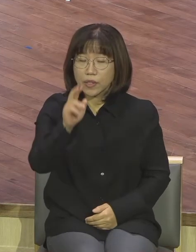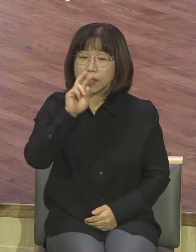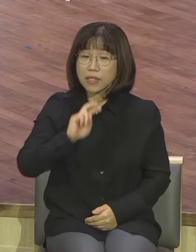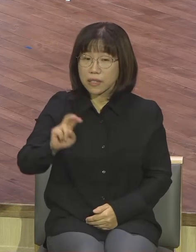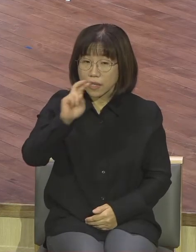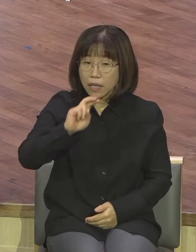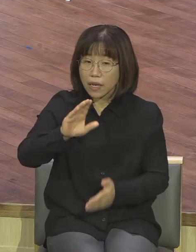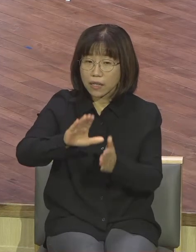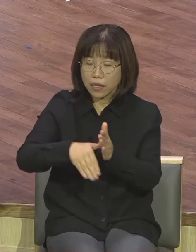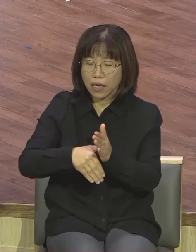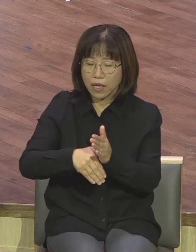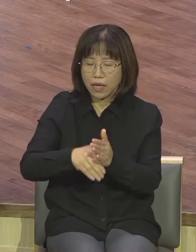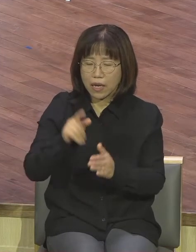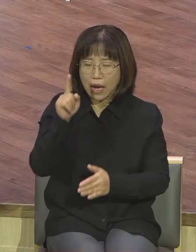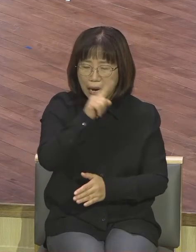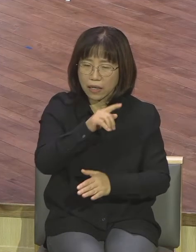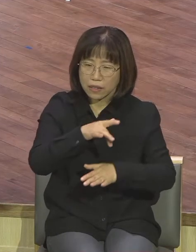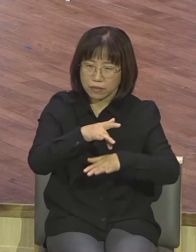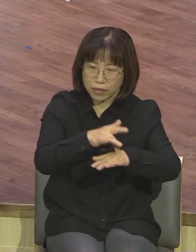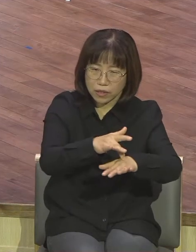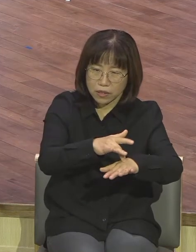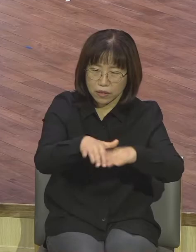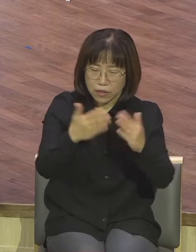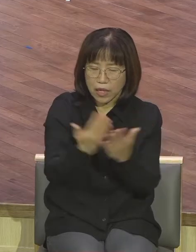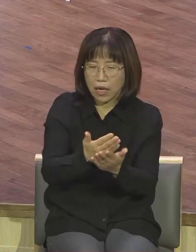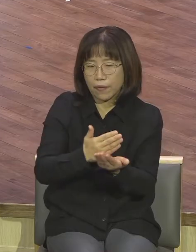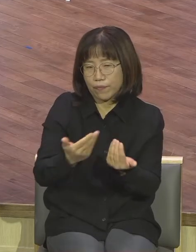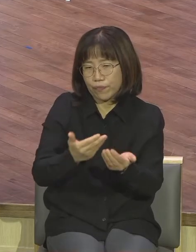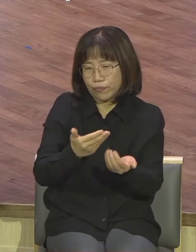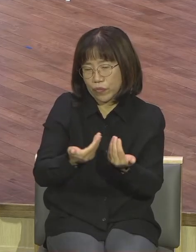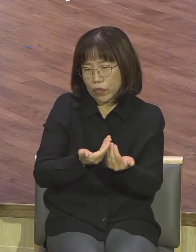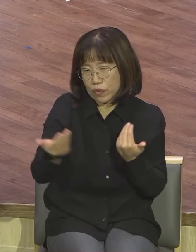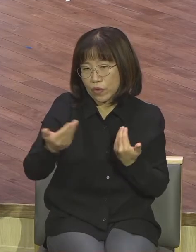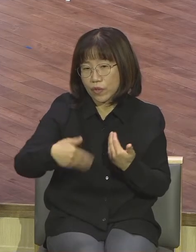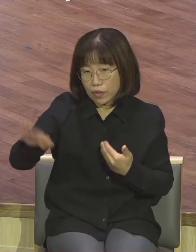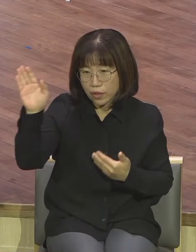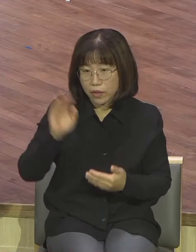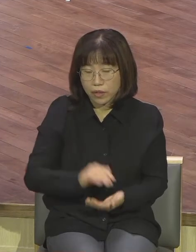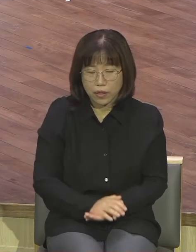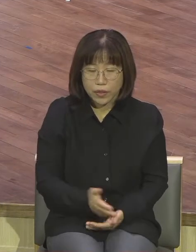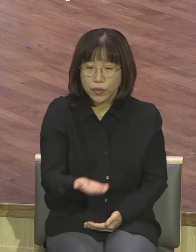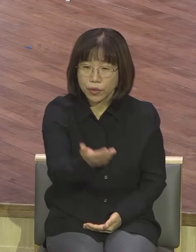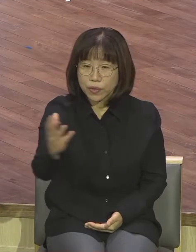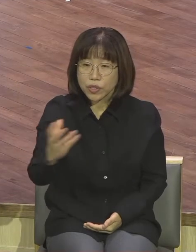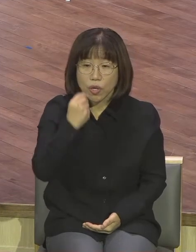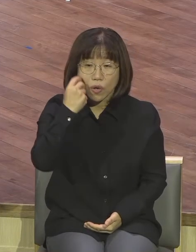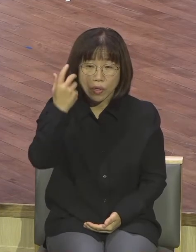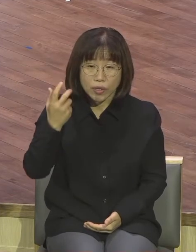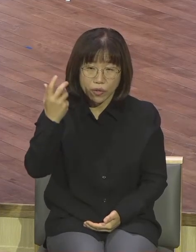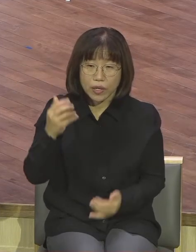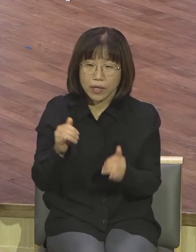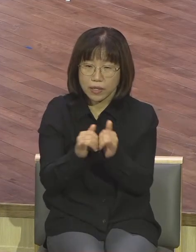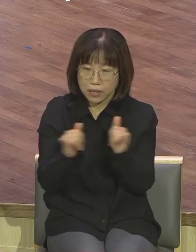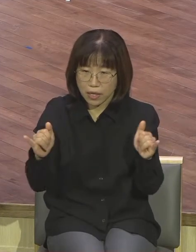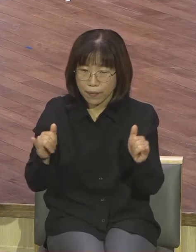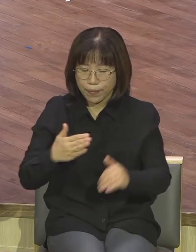성도들 이런 기도의 건넌을 체험하는 성령의 사람인데요 성령의 사람 오늘 이밤에 기도할 때 주여 성령의 사람이 되기하여